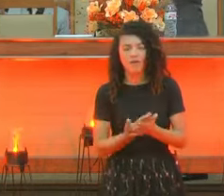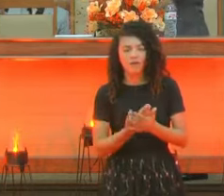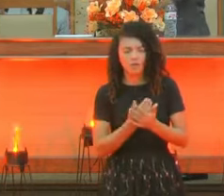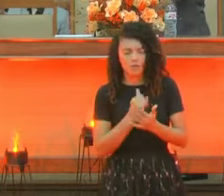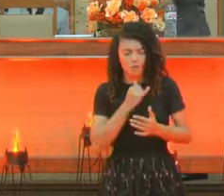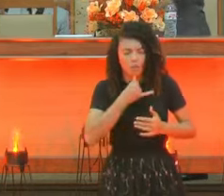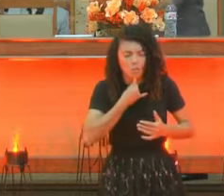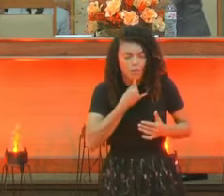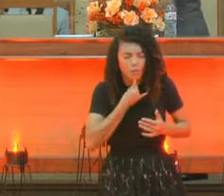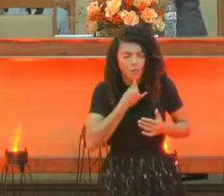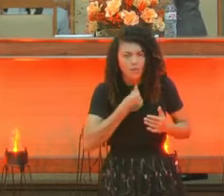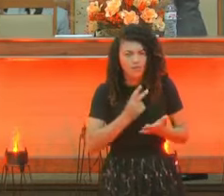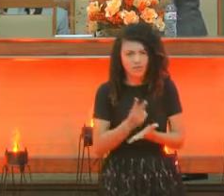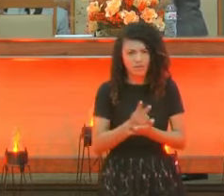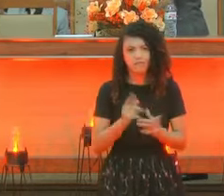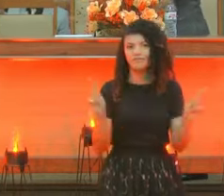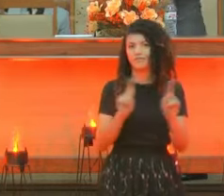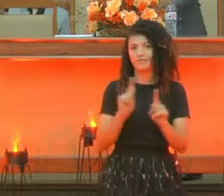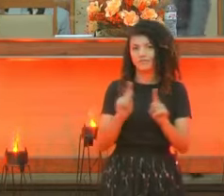Perseguido.